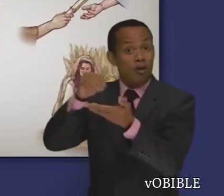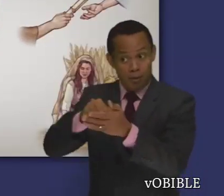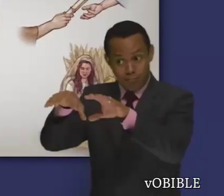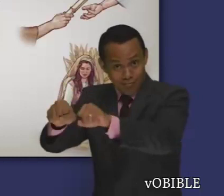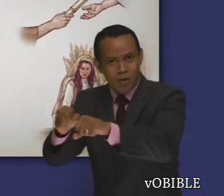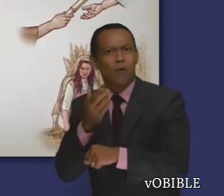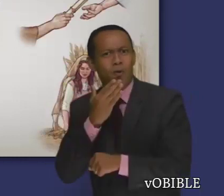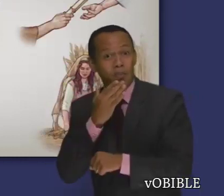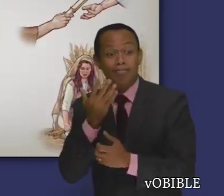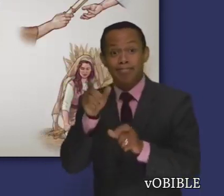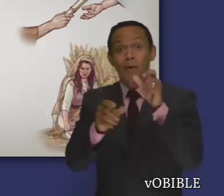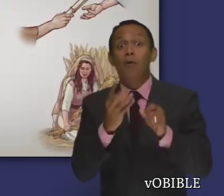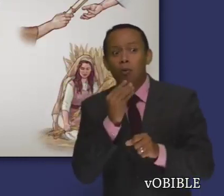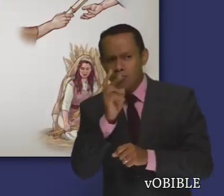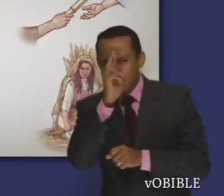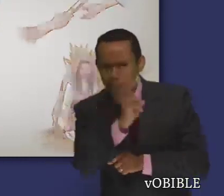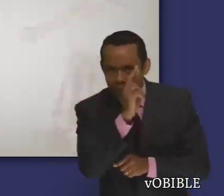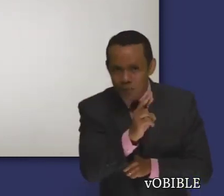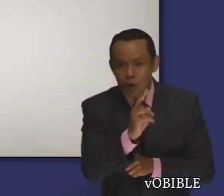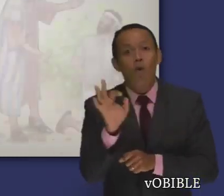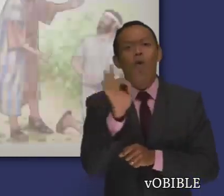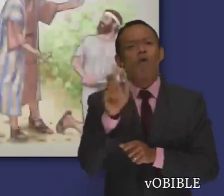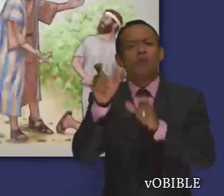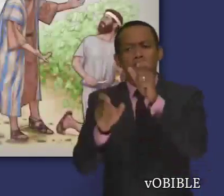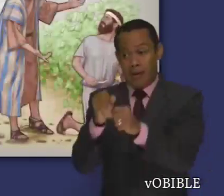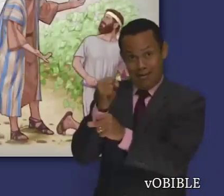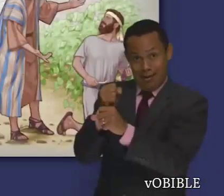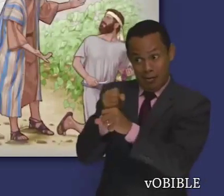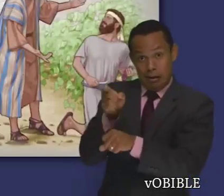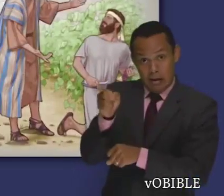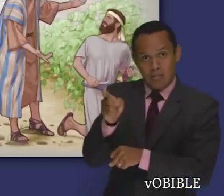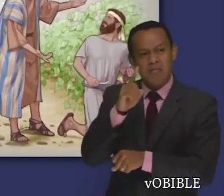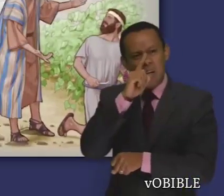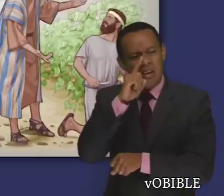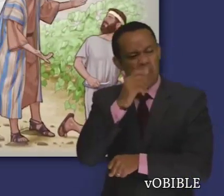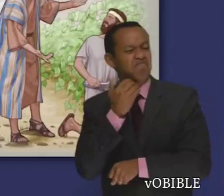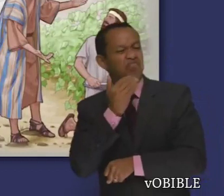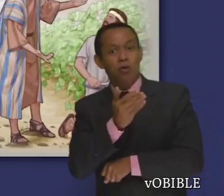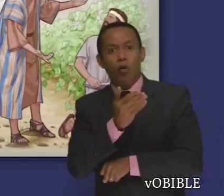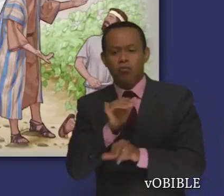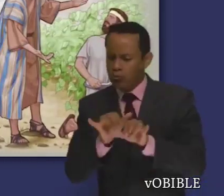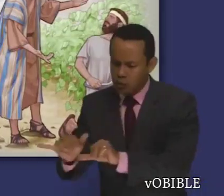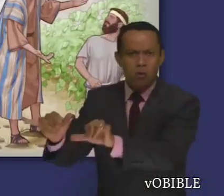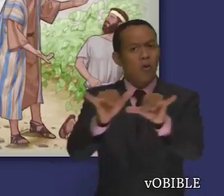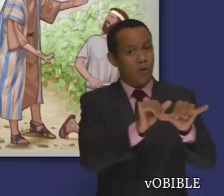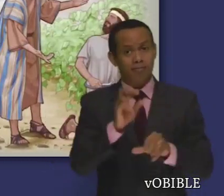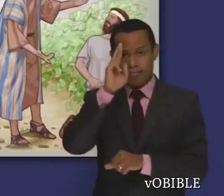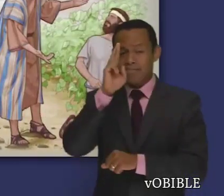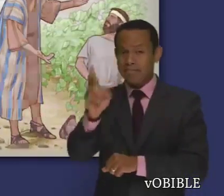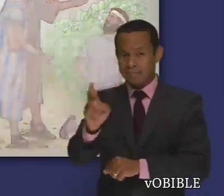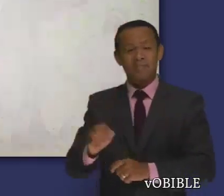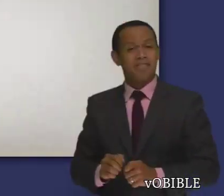los pobres. Además, a los que se vendían como esclavos había que tratarlos bien, como si fueran trabajadores a sueldo.